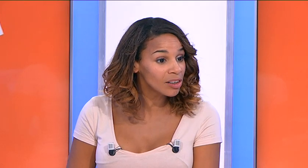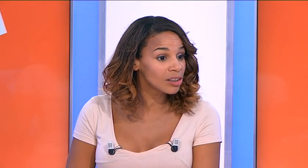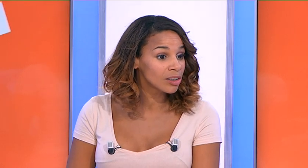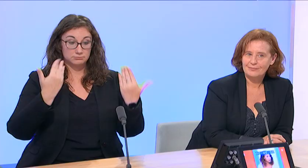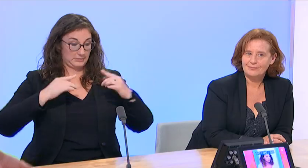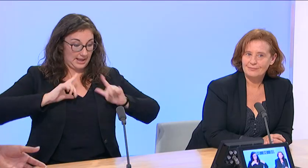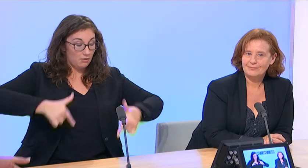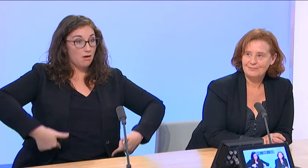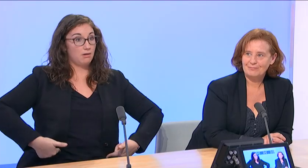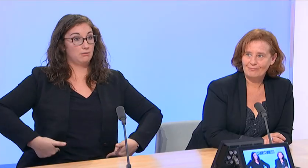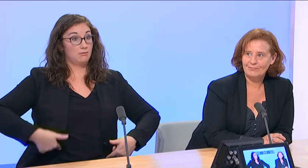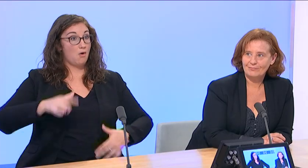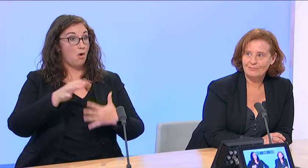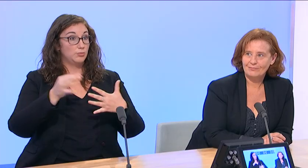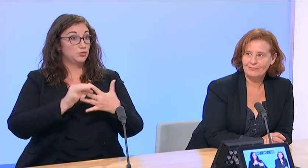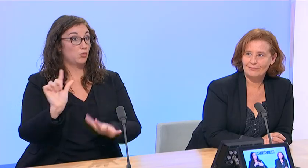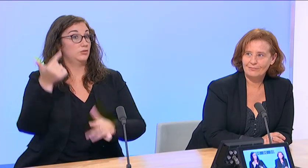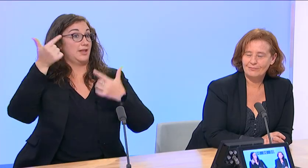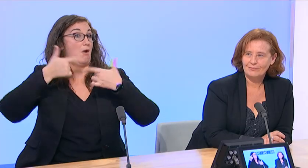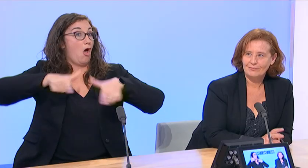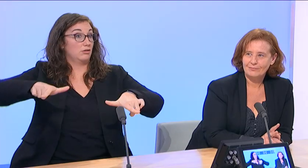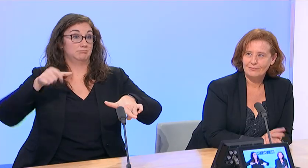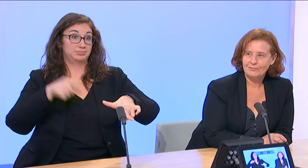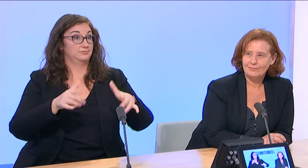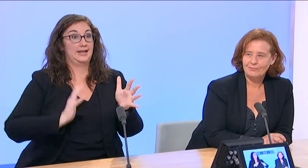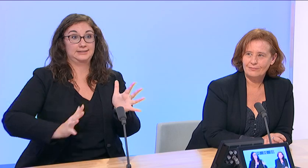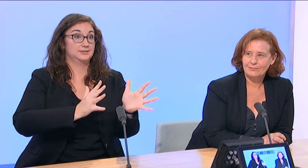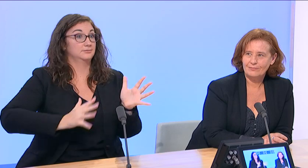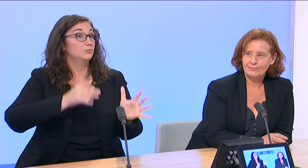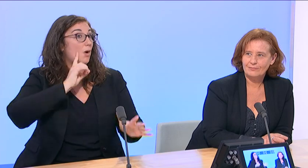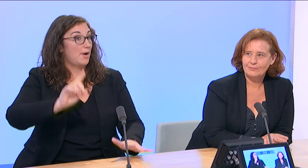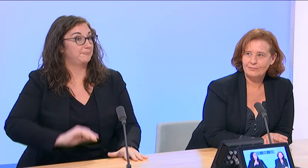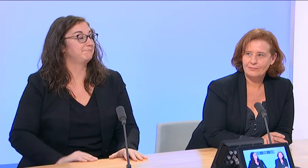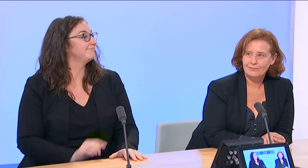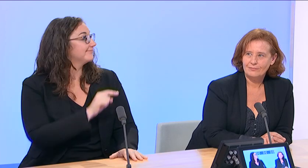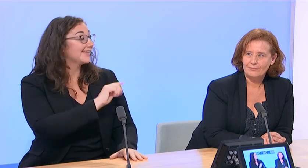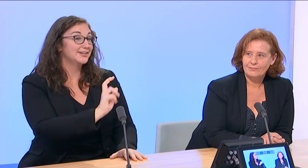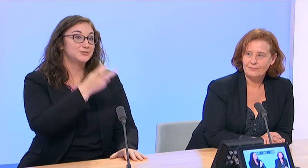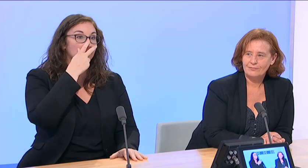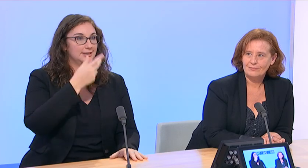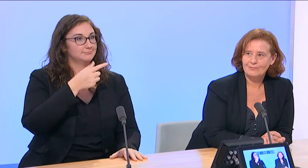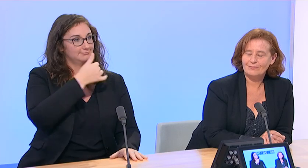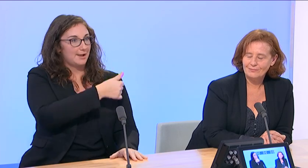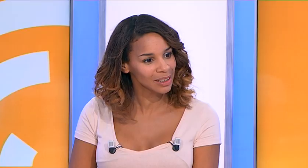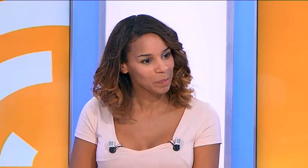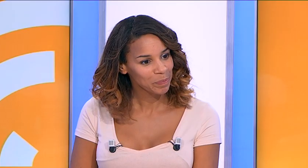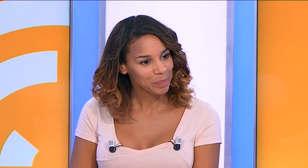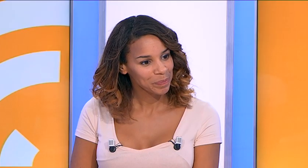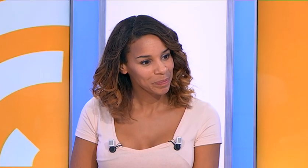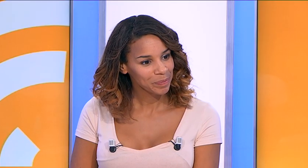? C'est une possibilité. Sandrine, à l'initiative de ce projet qui a mis un peu de temps, je crois, à émerger. Oui,